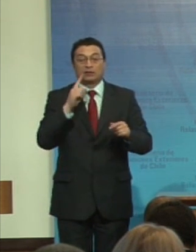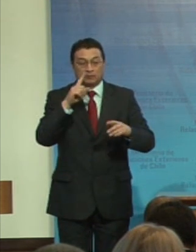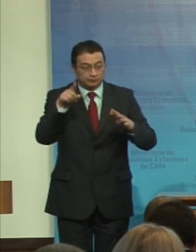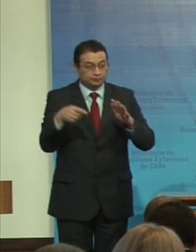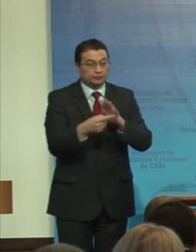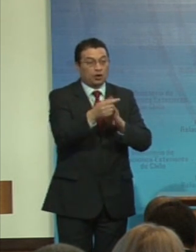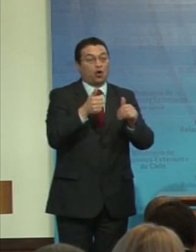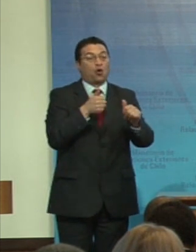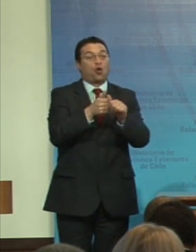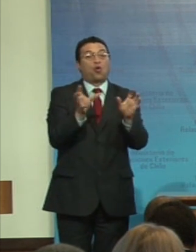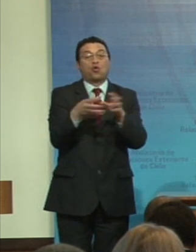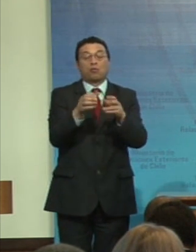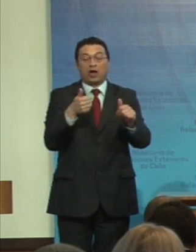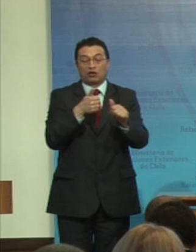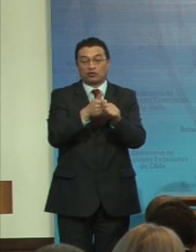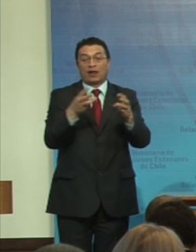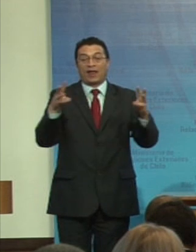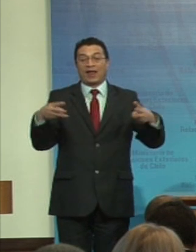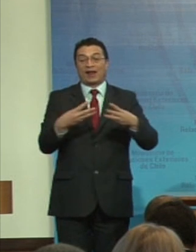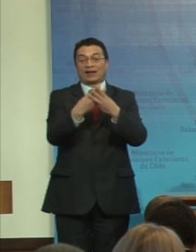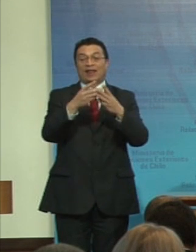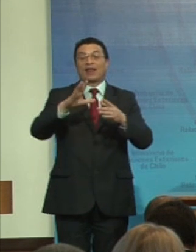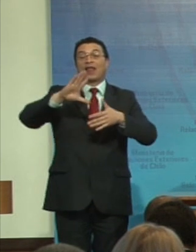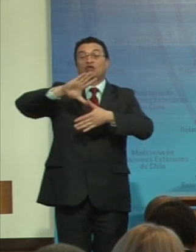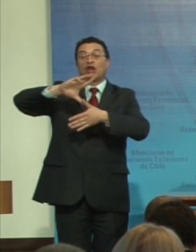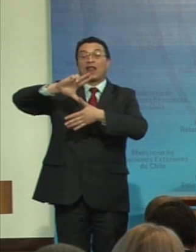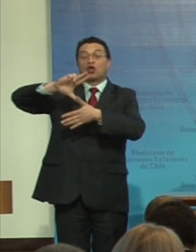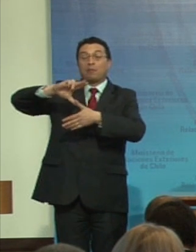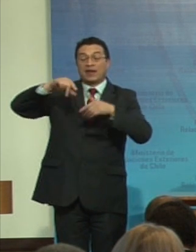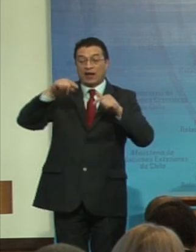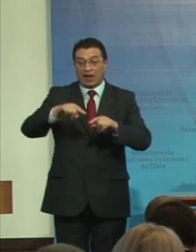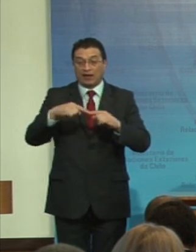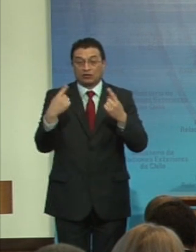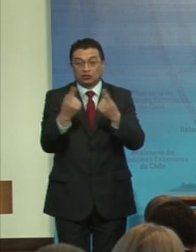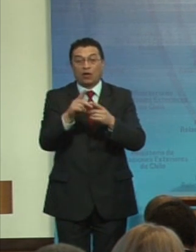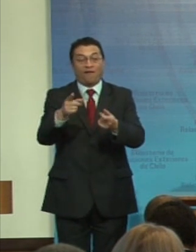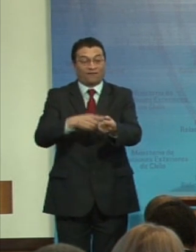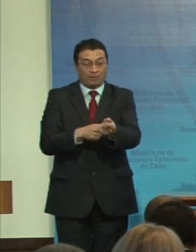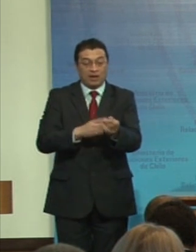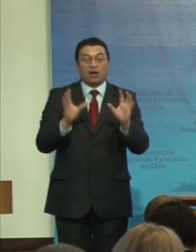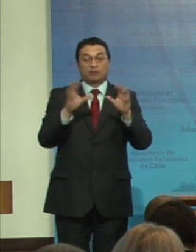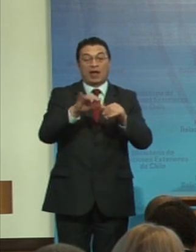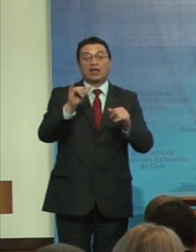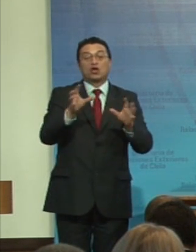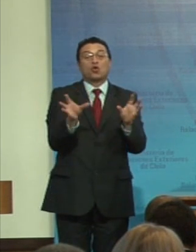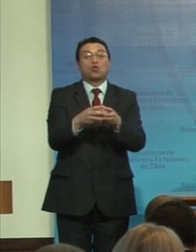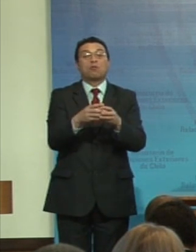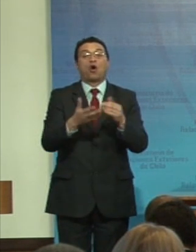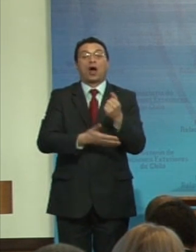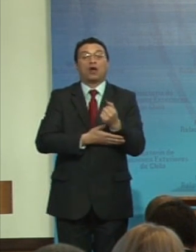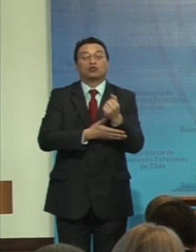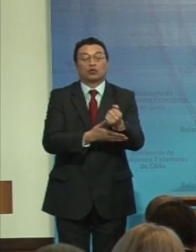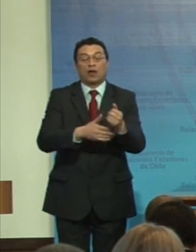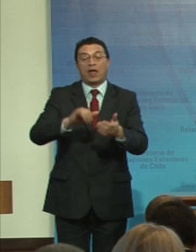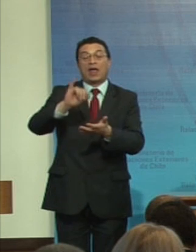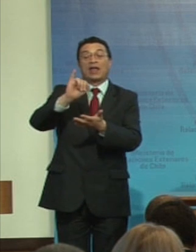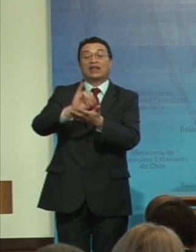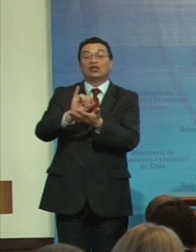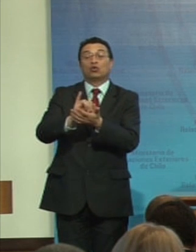el Grupo Asesor de la Red Latinoamericana de Organizaciones de Personas con Discapacidad y sus Familias, y el Grupo Colaborador del Instituto